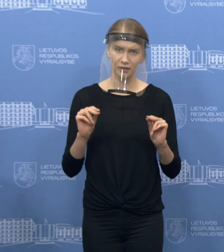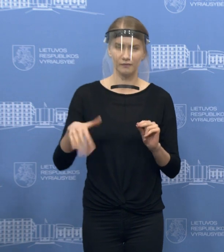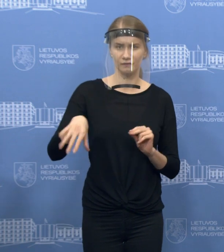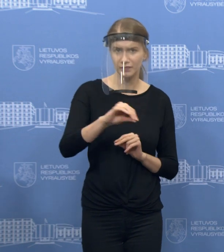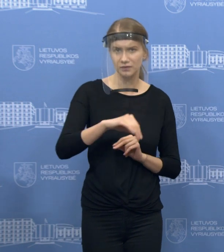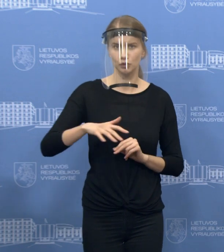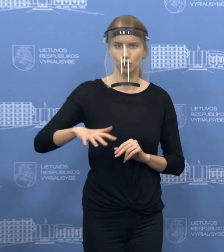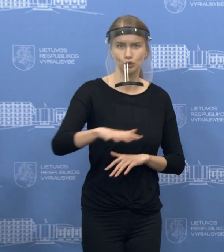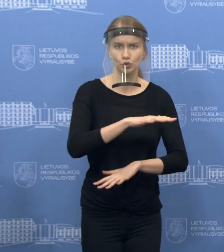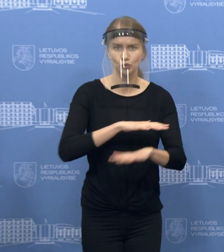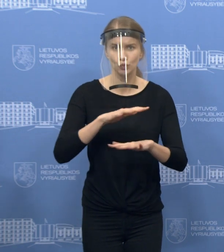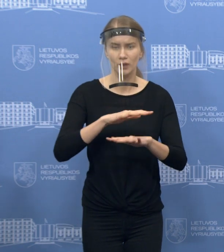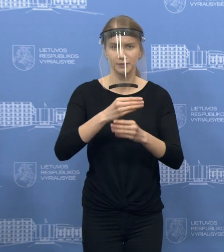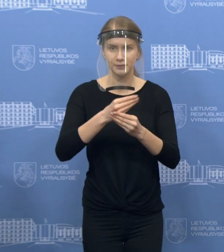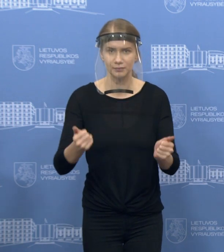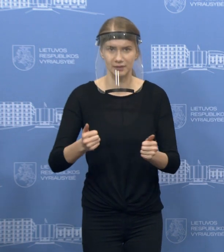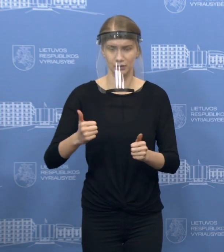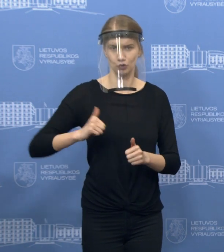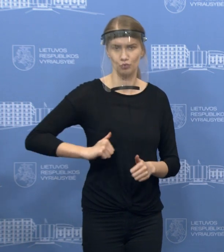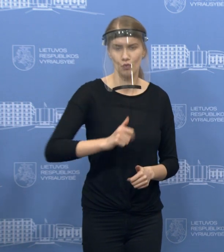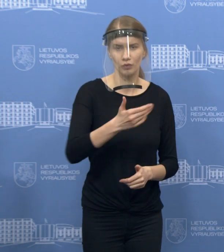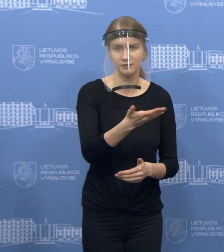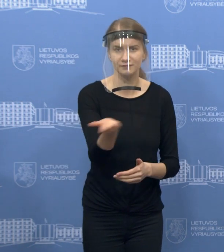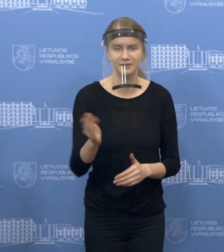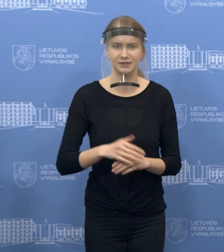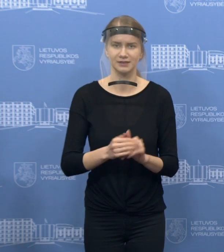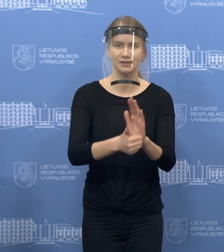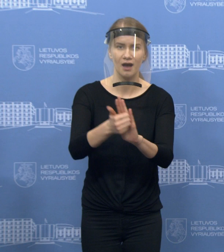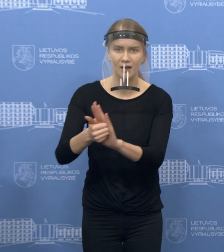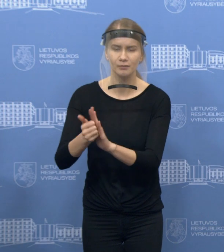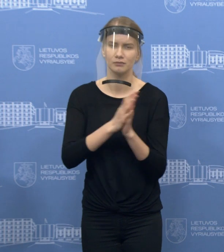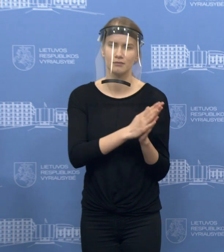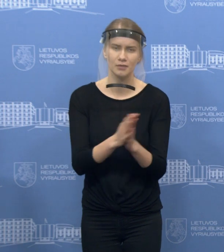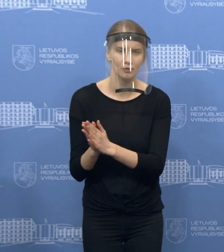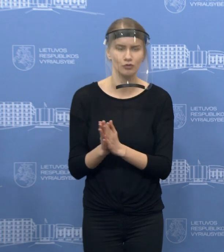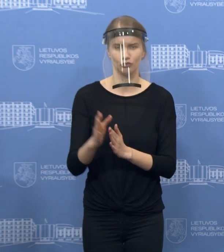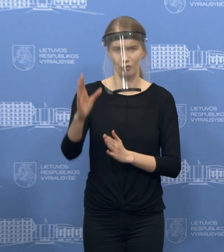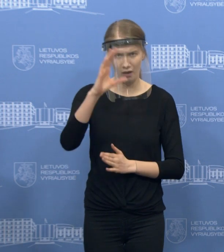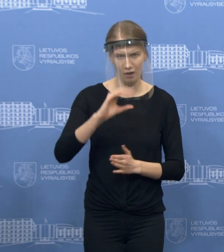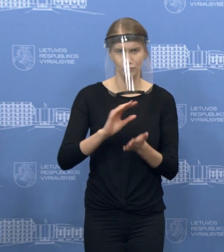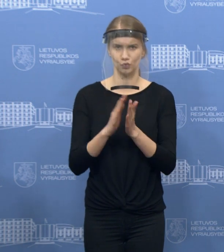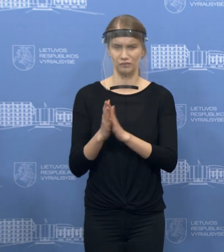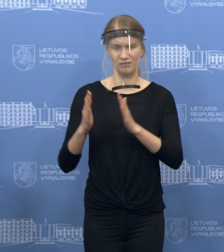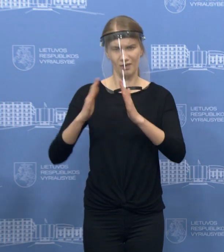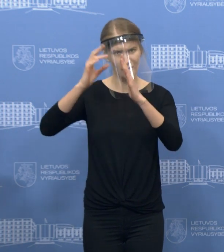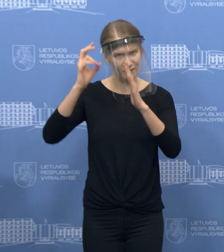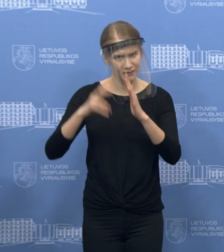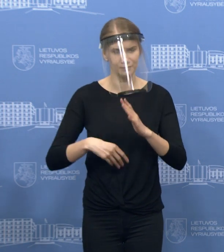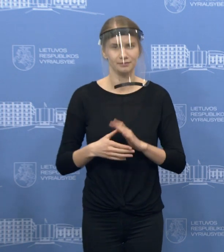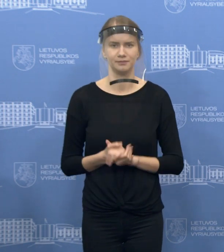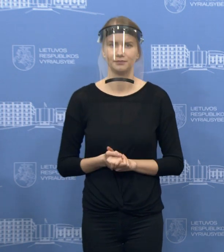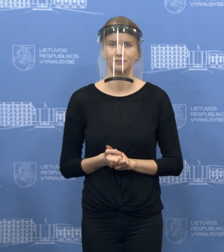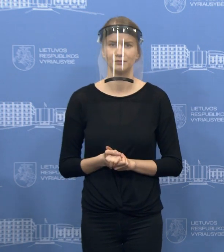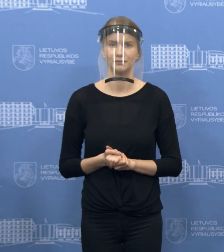situaciją kartu su jumis gerbiami piliečiai. Mes išgyvensime ir taip pat noriu,